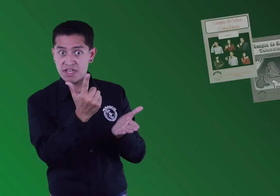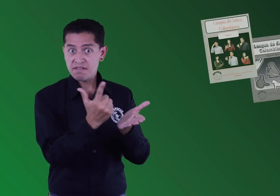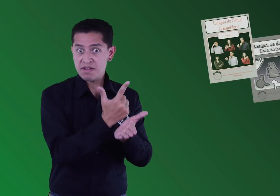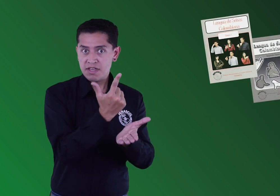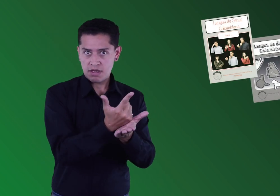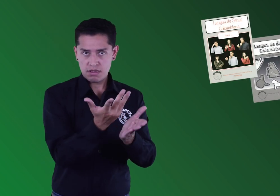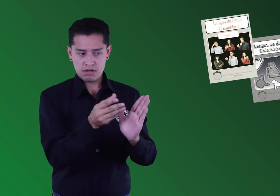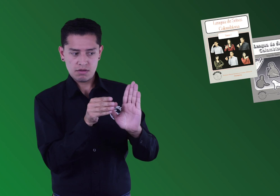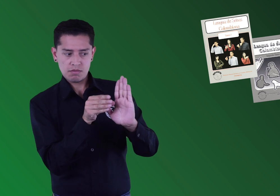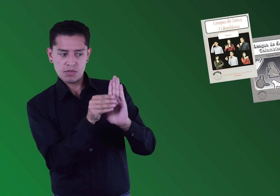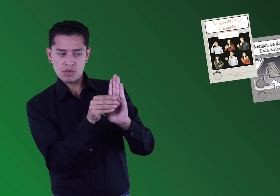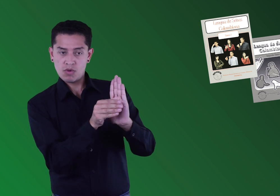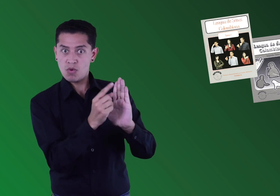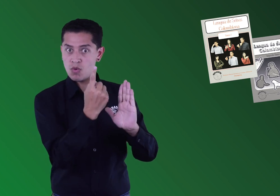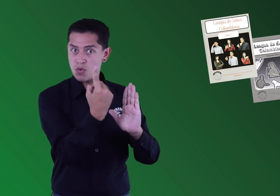libros tomo 1 y 2,